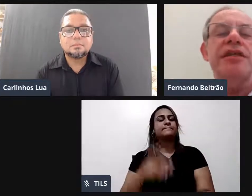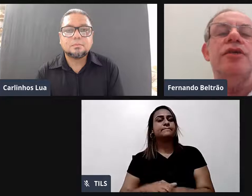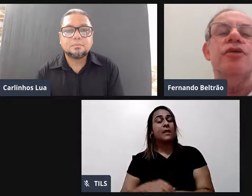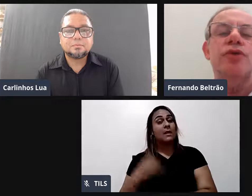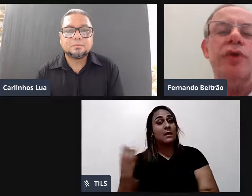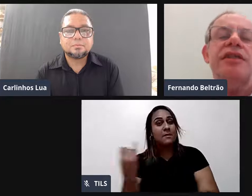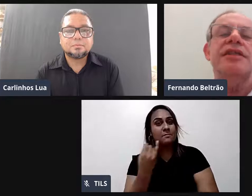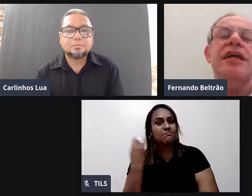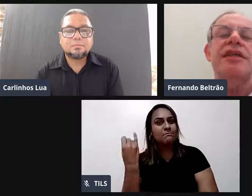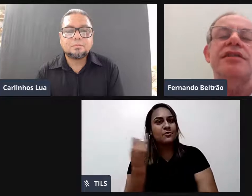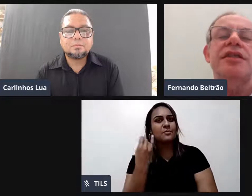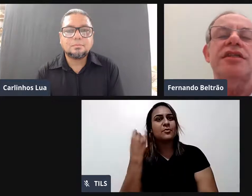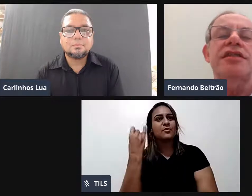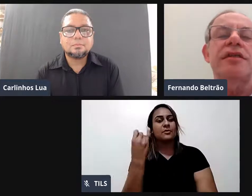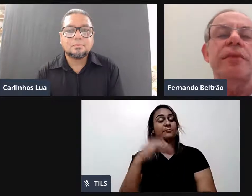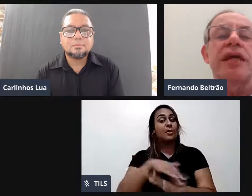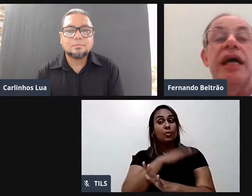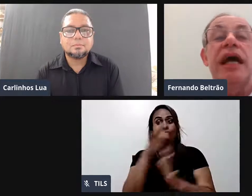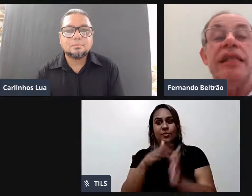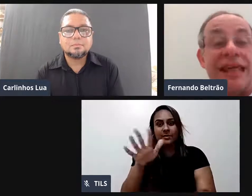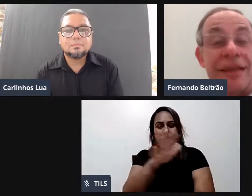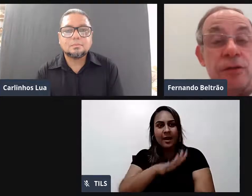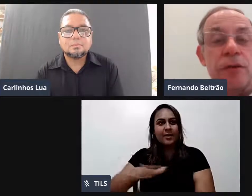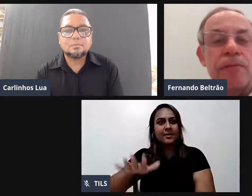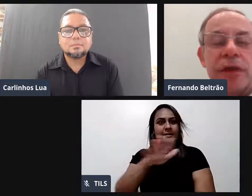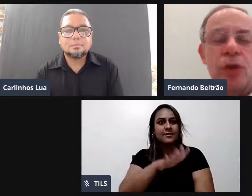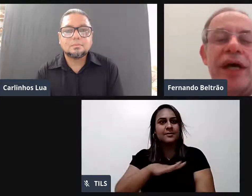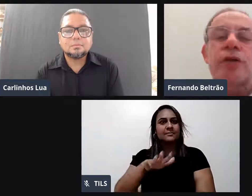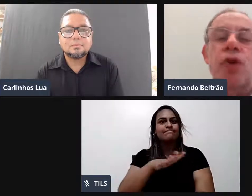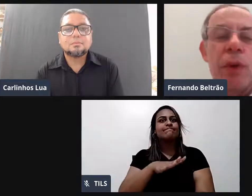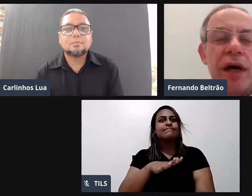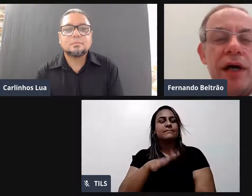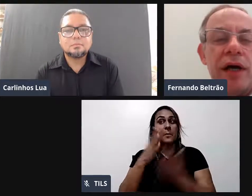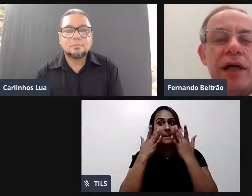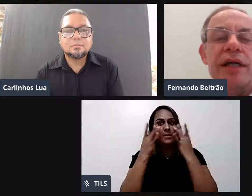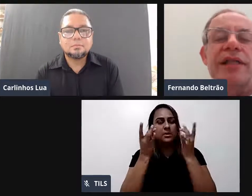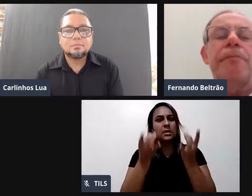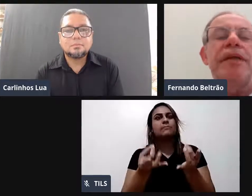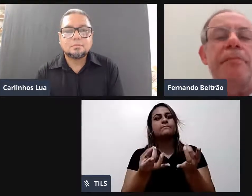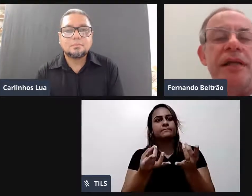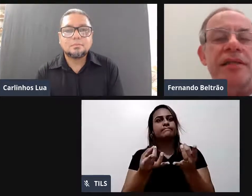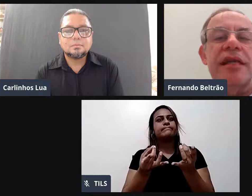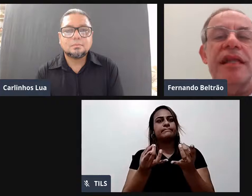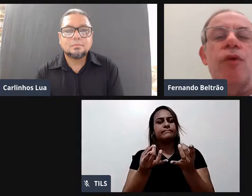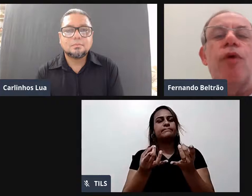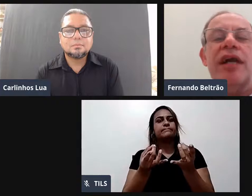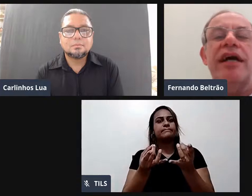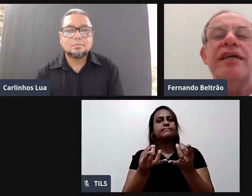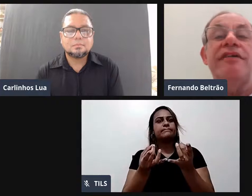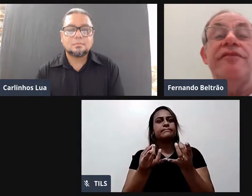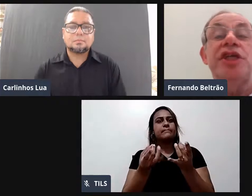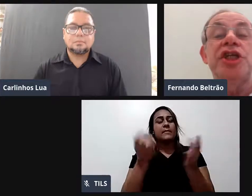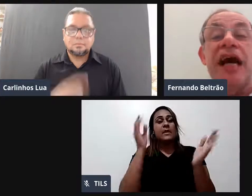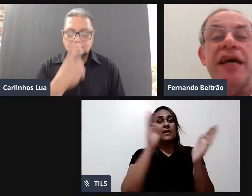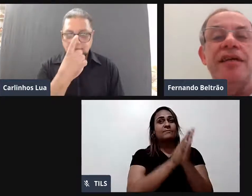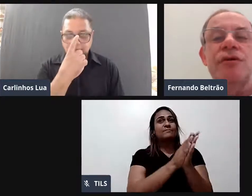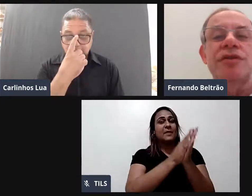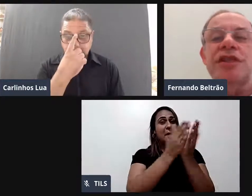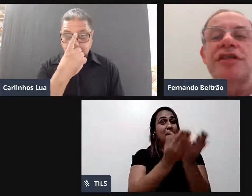gente. Em todas as áreas. Esteja sempre atento. Não é à toa. Que na bíblia. Tem lá o orai e vigiai. Ou seja.